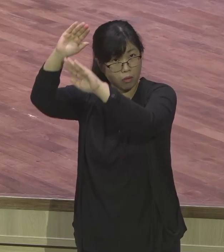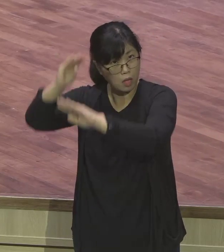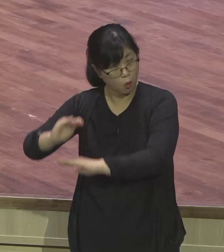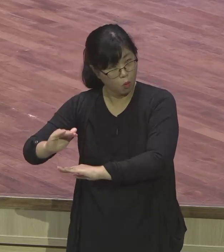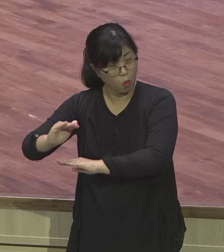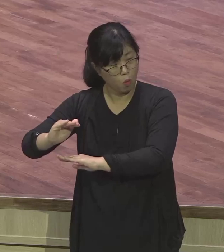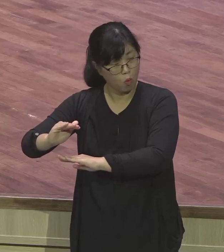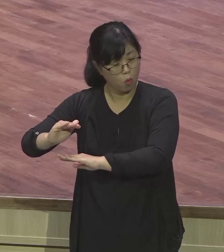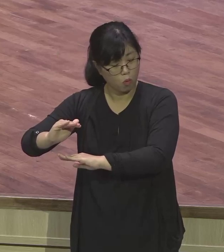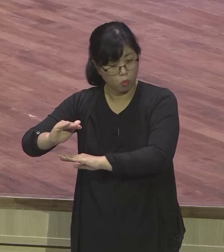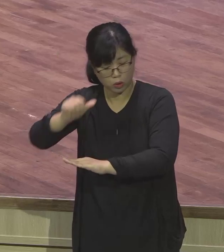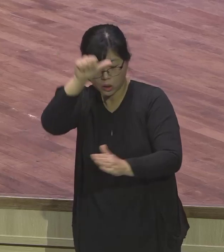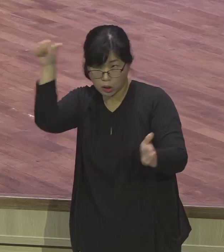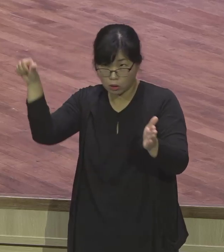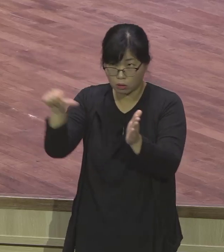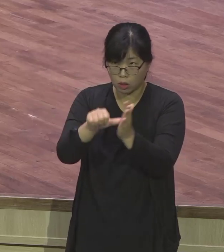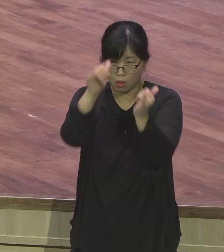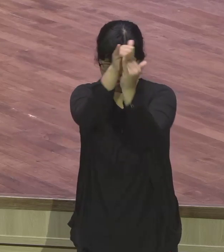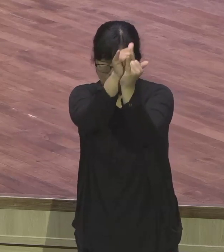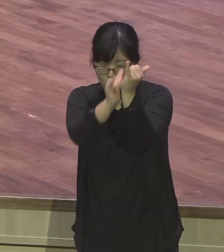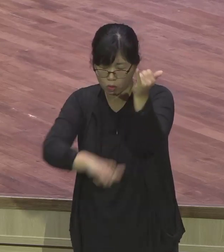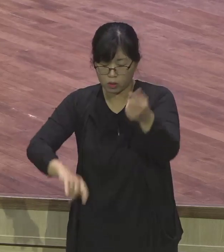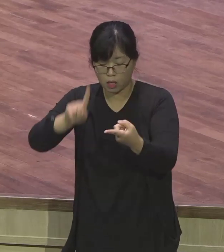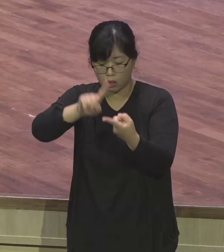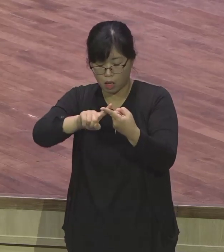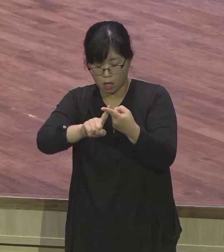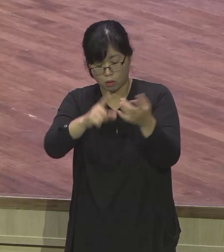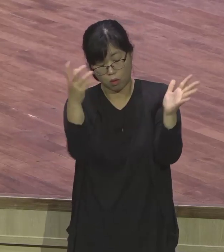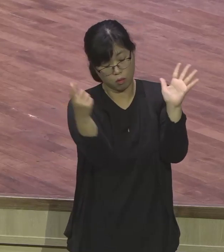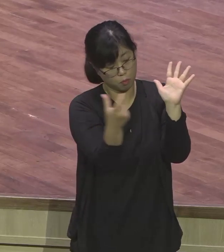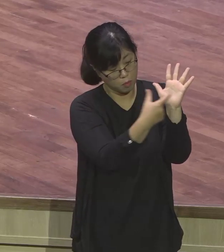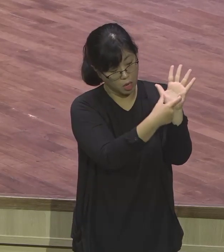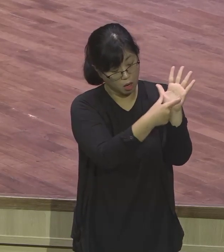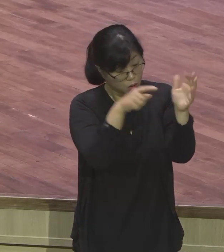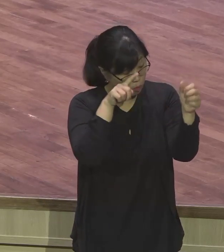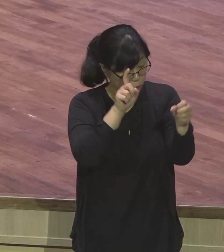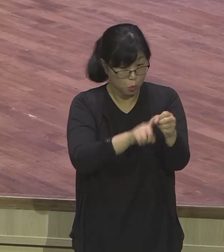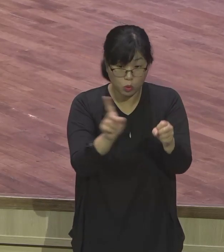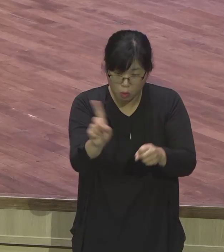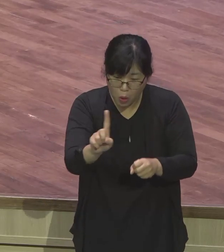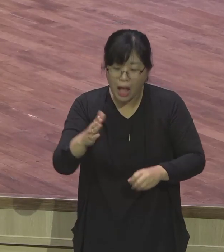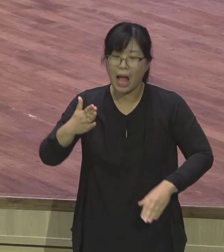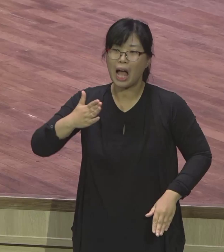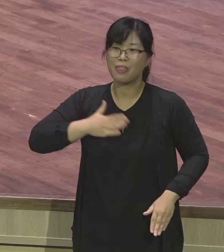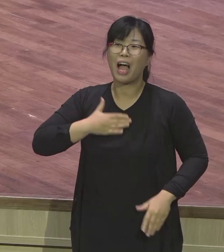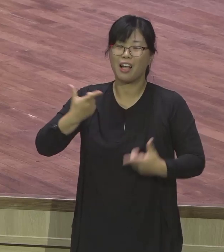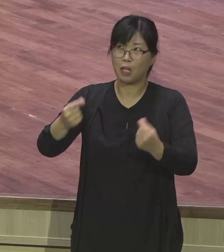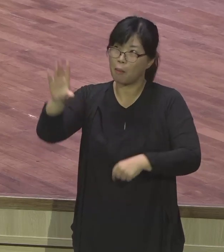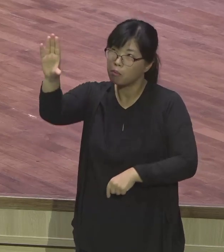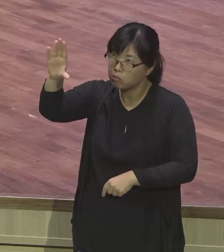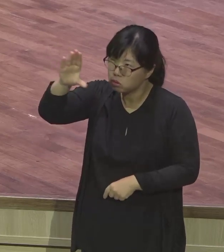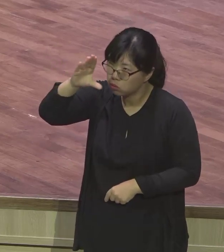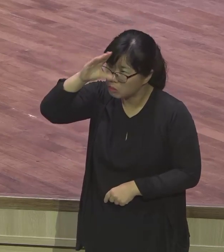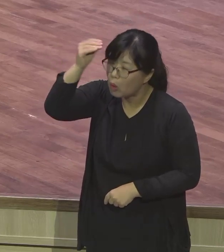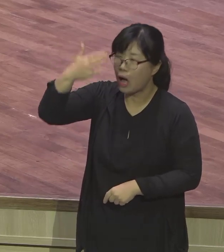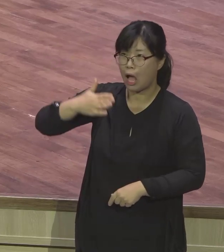아멘. 말씀을 드릴 때 요셉을 내 이름을 바꾸란 말이에요. 그렇게 해서 요셉처럼 은약의 여정을 나도 살아야 되겠다. 오늘